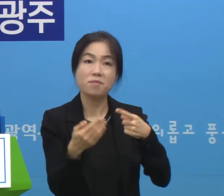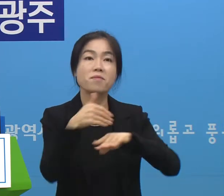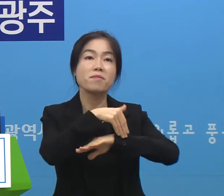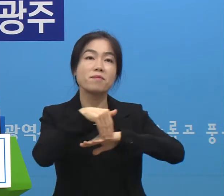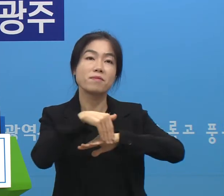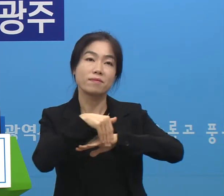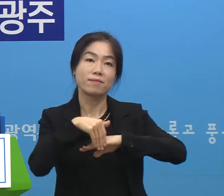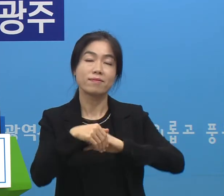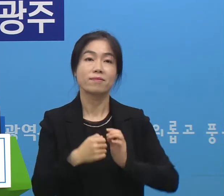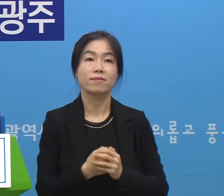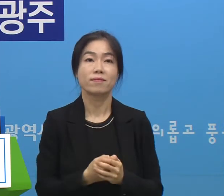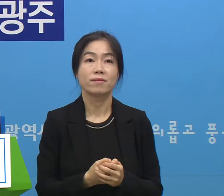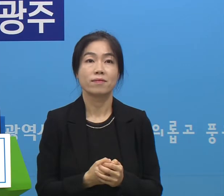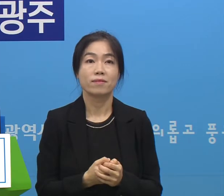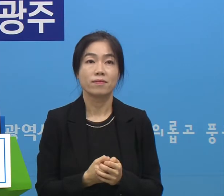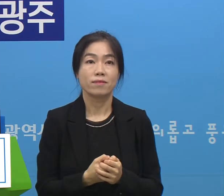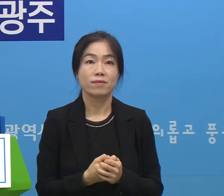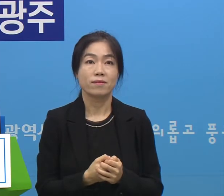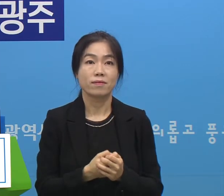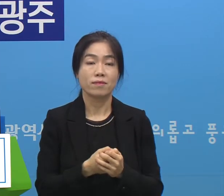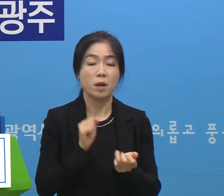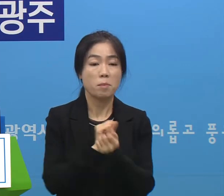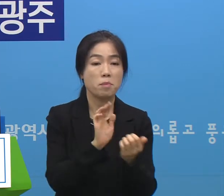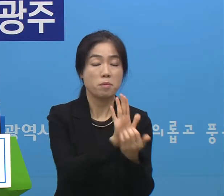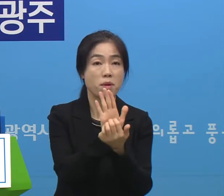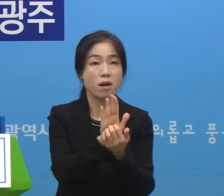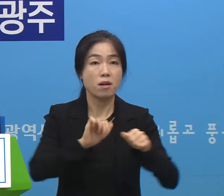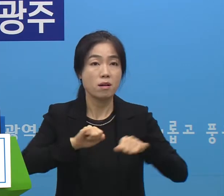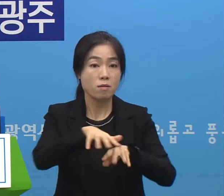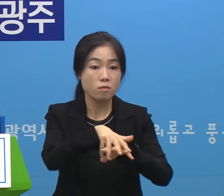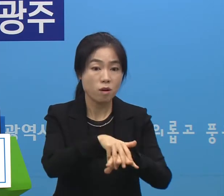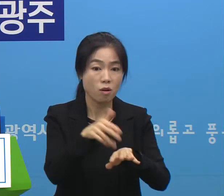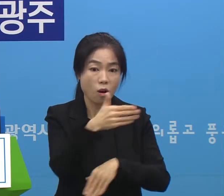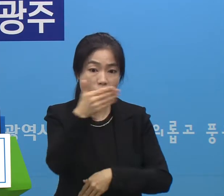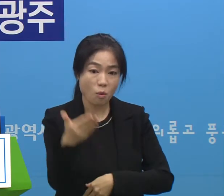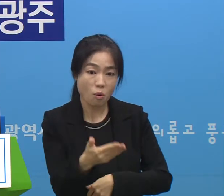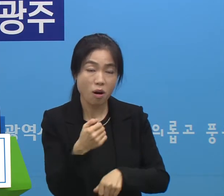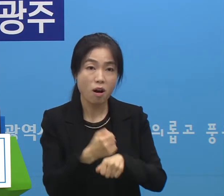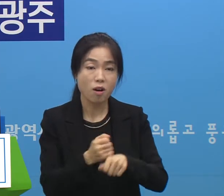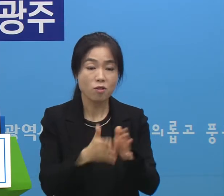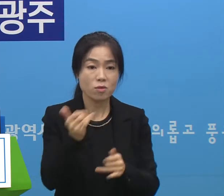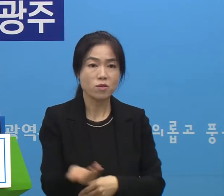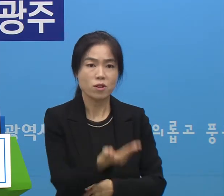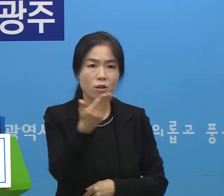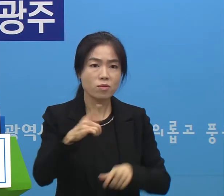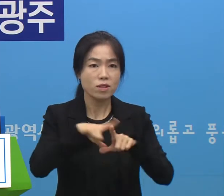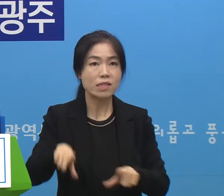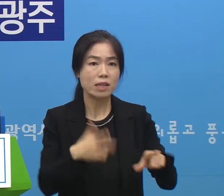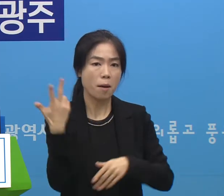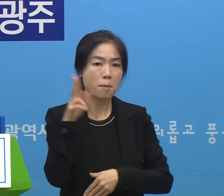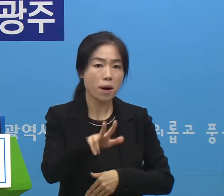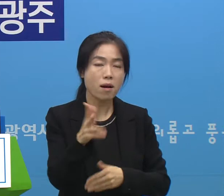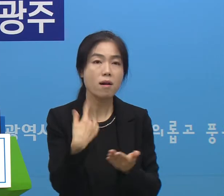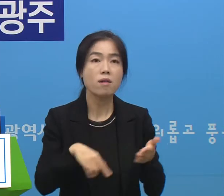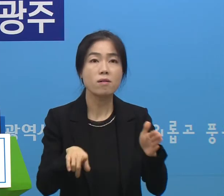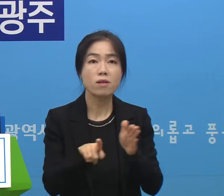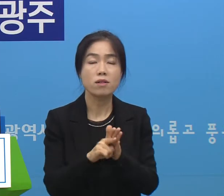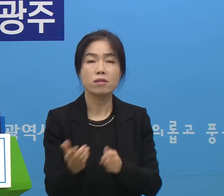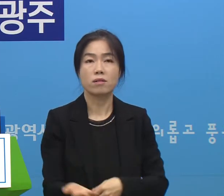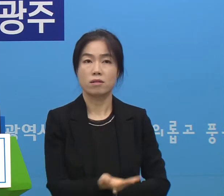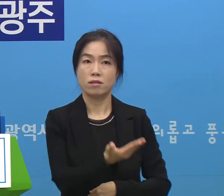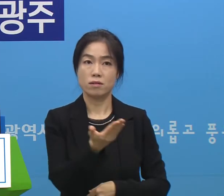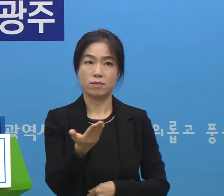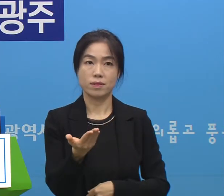예정입니다 방역 대응 체계가 완화되고 시민들이 일상으로 복귀하기 위해서는 시민